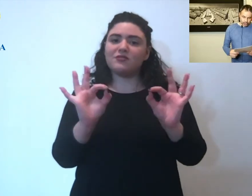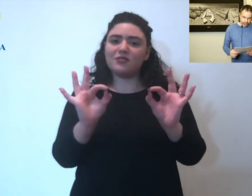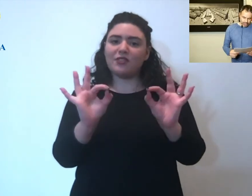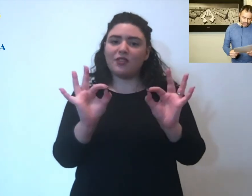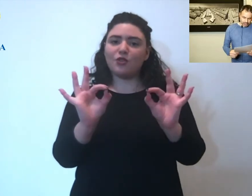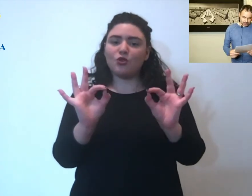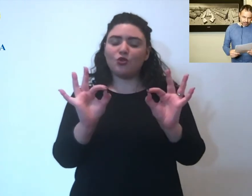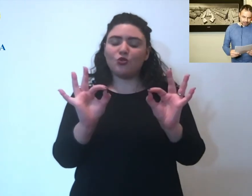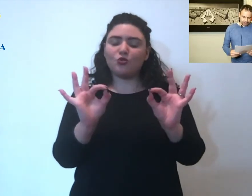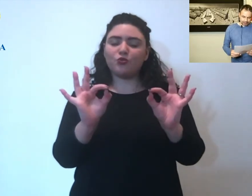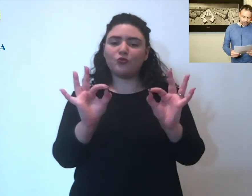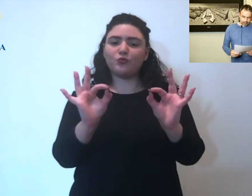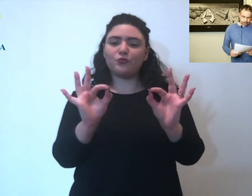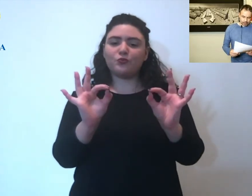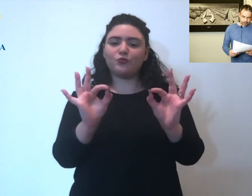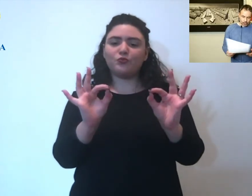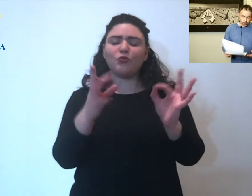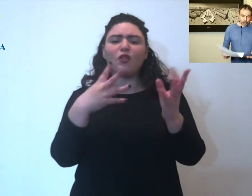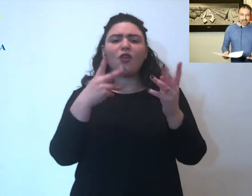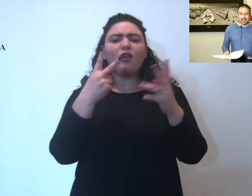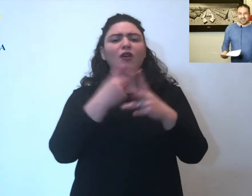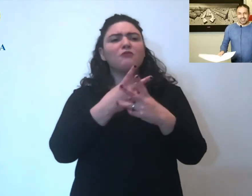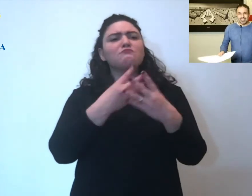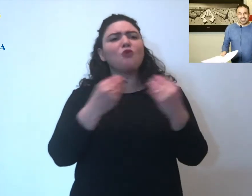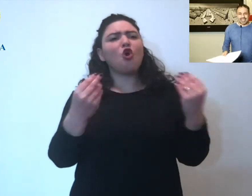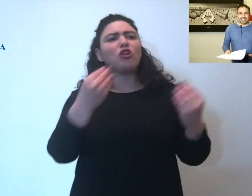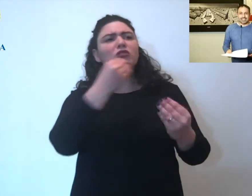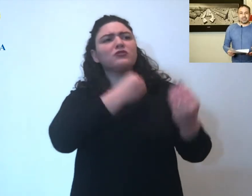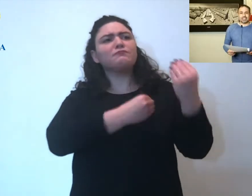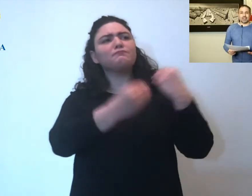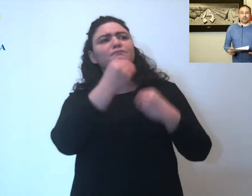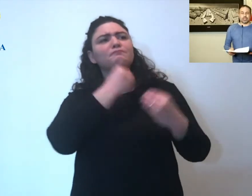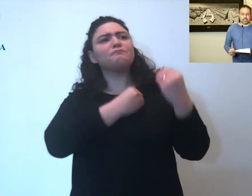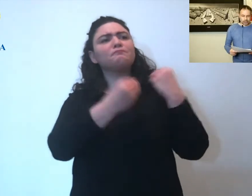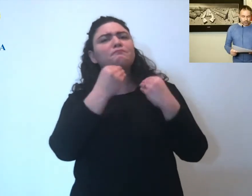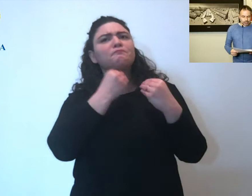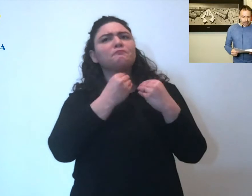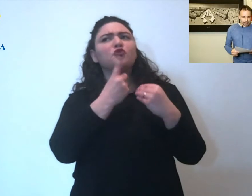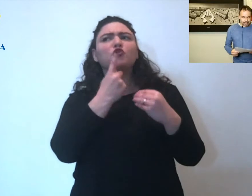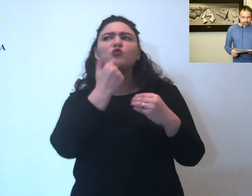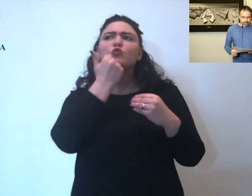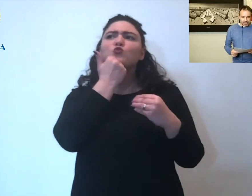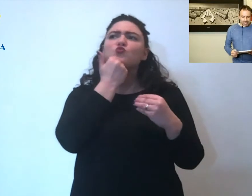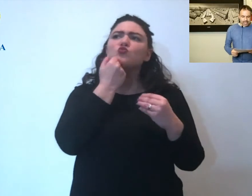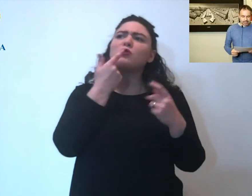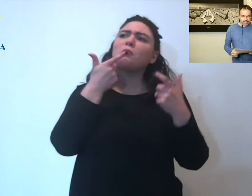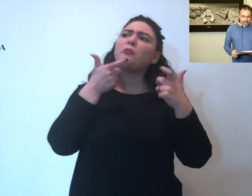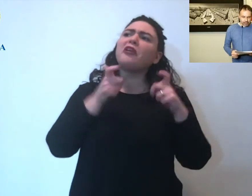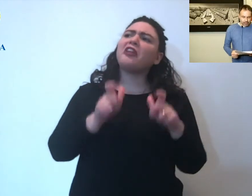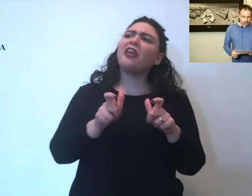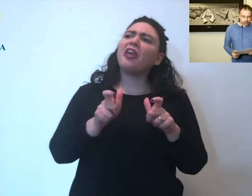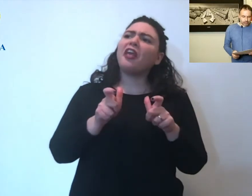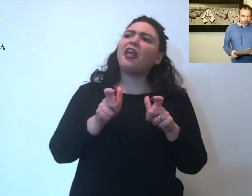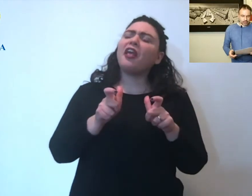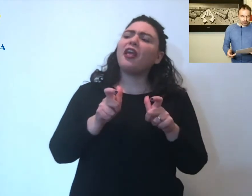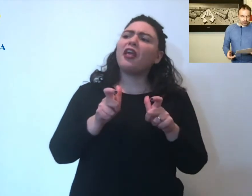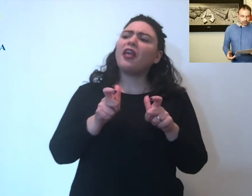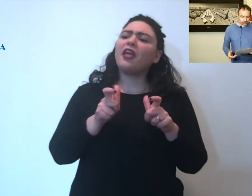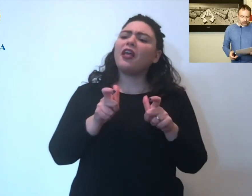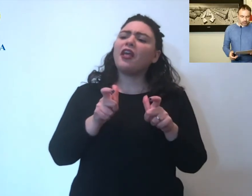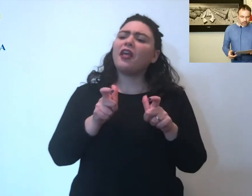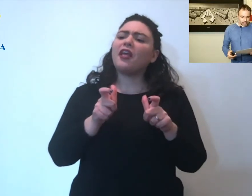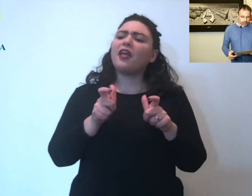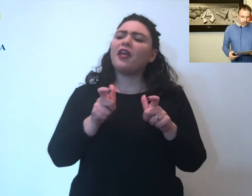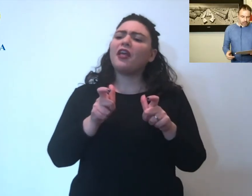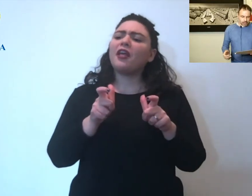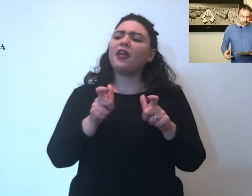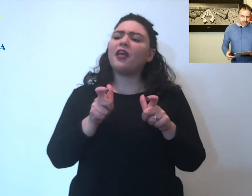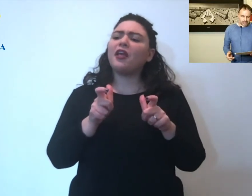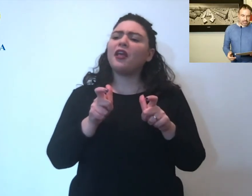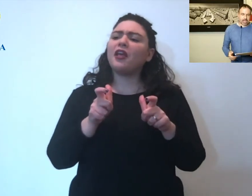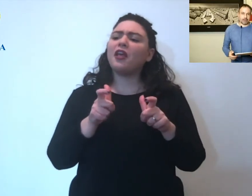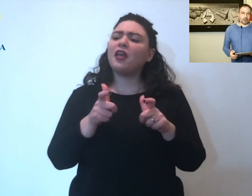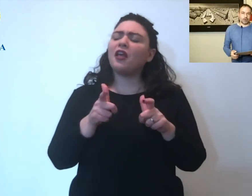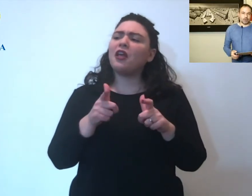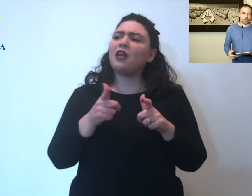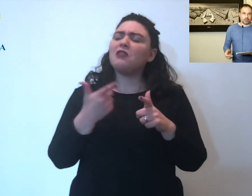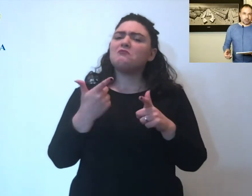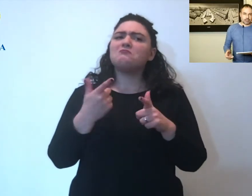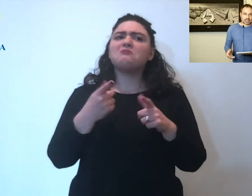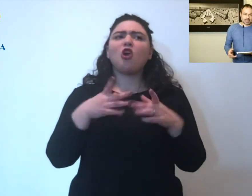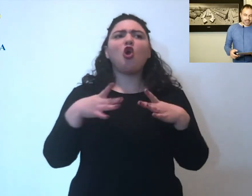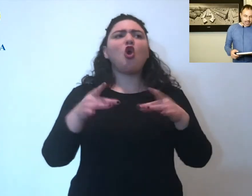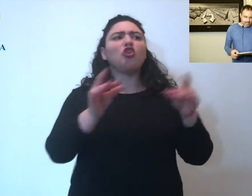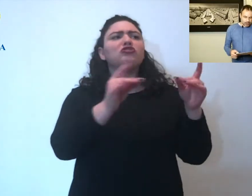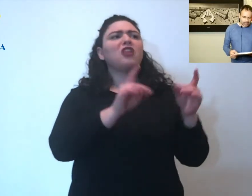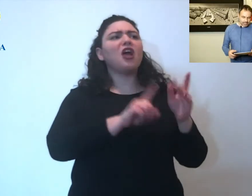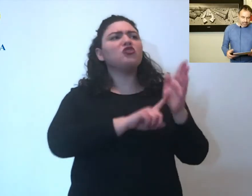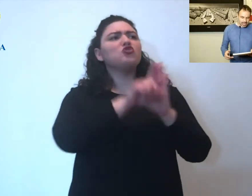decessi. Ora in tanti mi stanno chiedendo ma perché Alberto passiamo